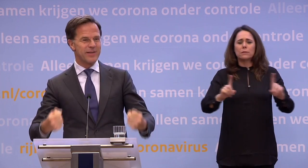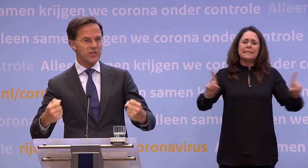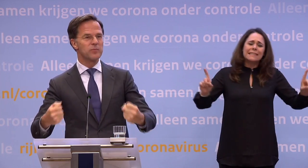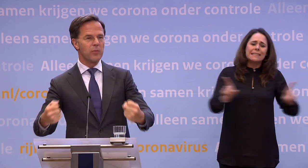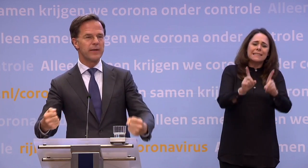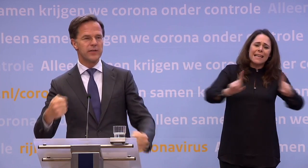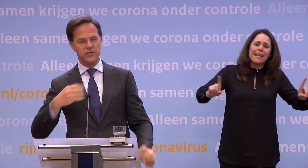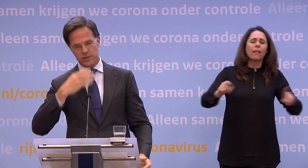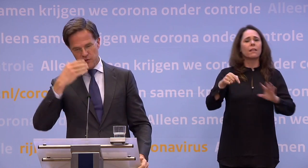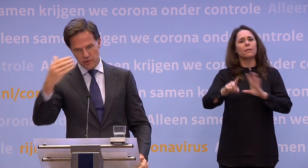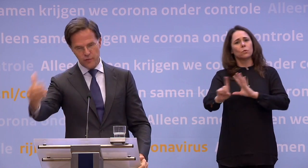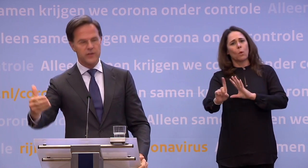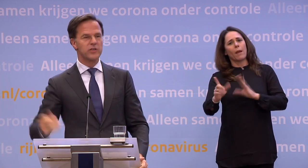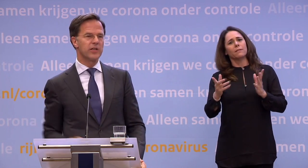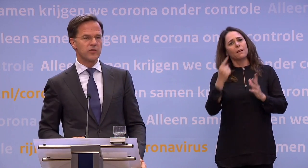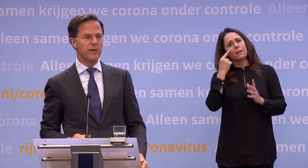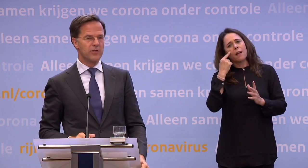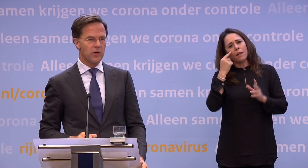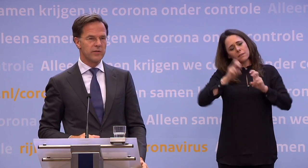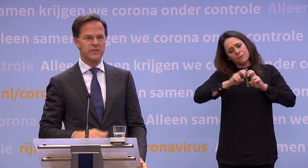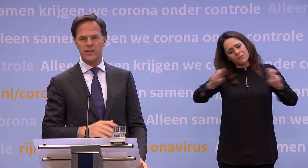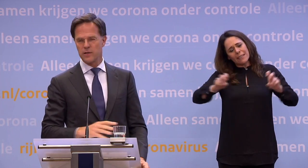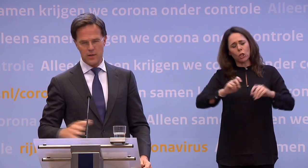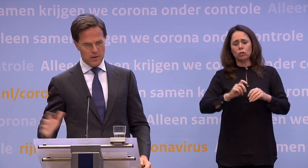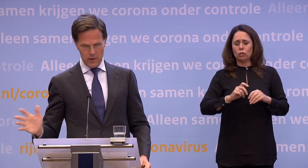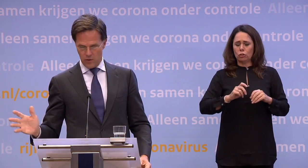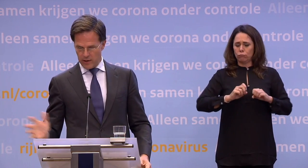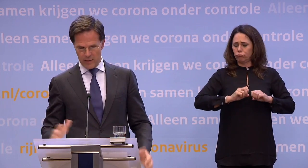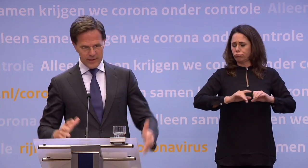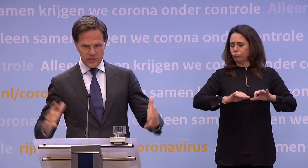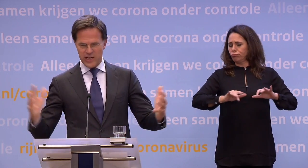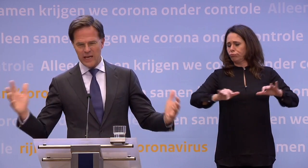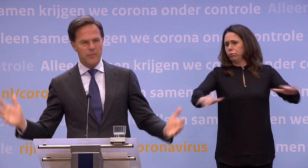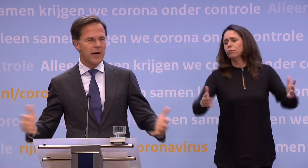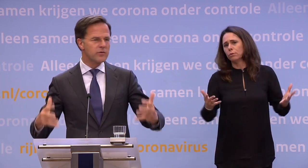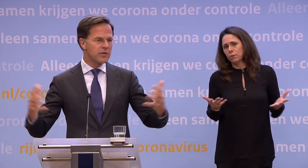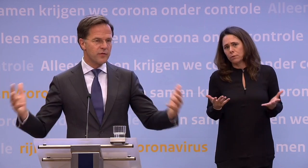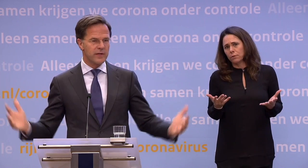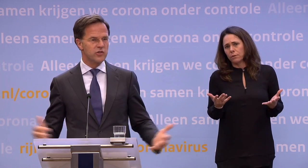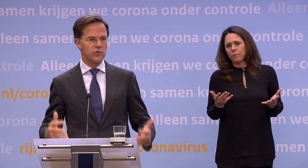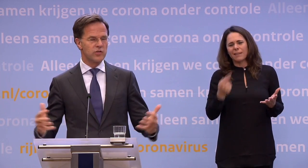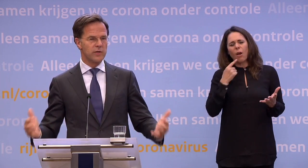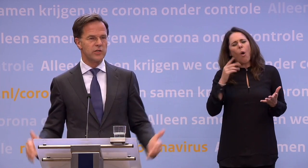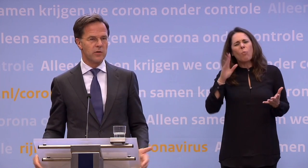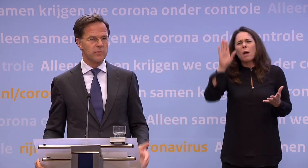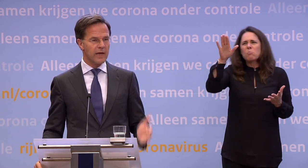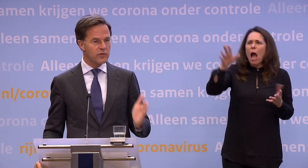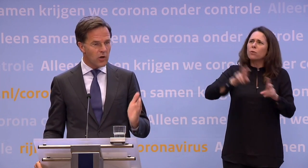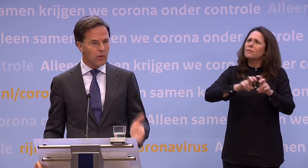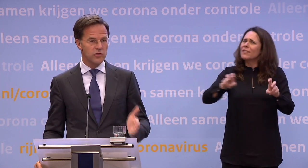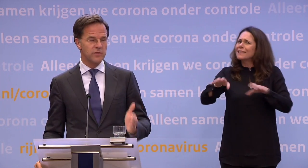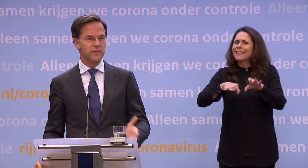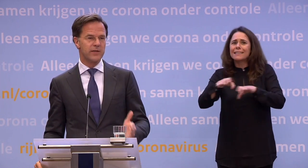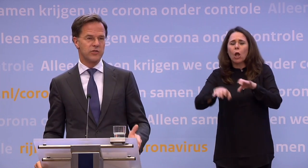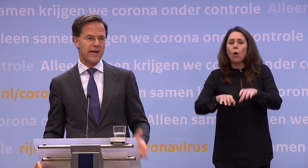...en bij dat soort momenten is de kans dat het virus zich snel verspreidt groot. Er zijn ook allerlei mensen die zeggen... ...ja, buiten dat virus is toch niet zo'n risico. Een